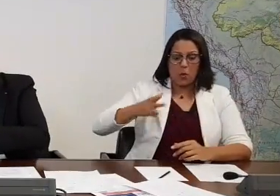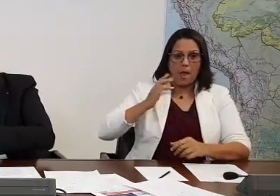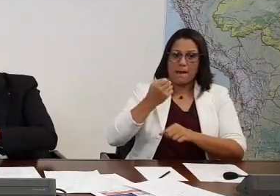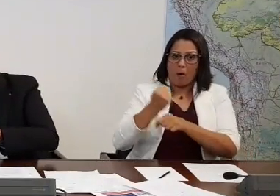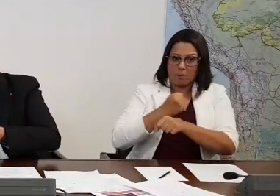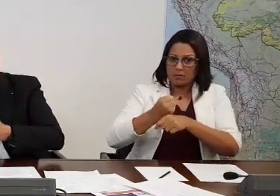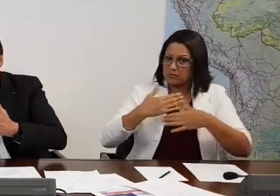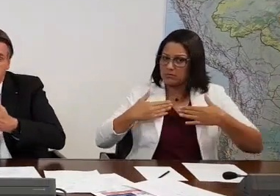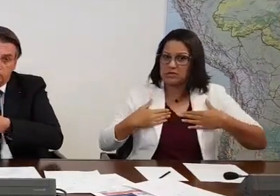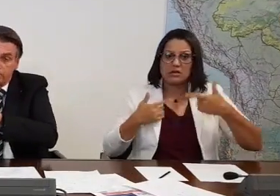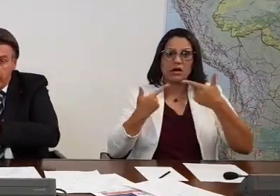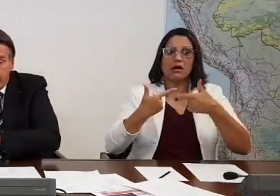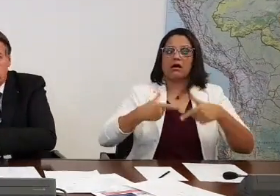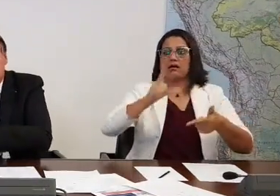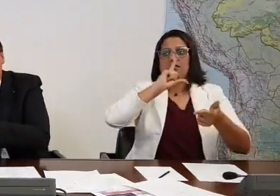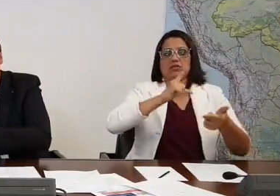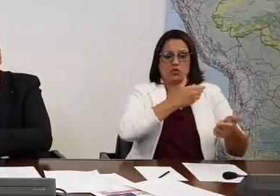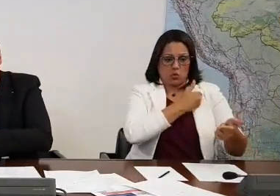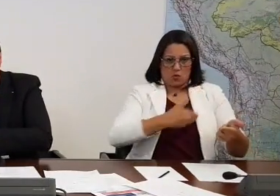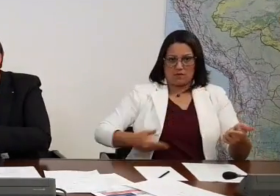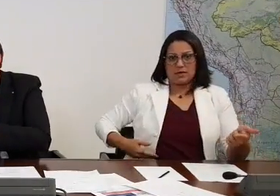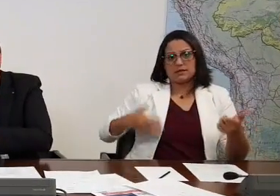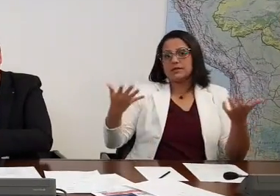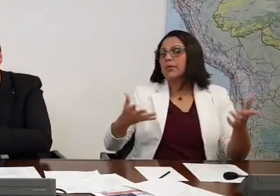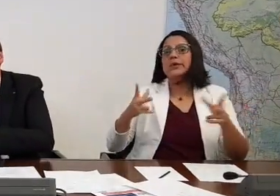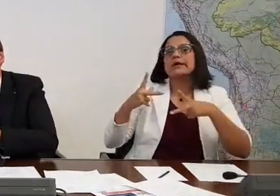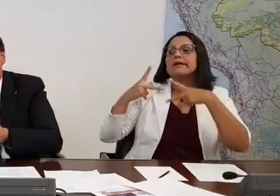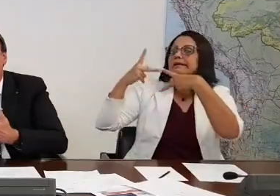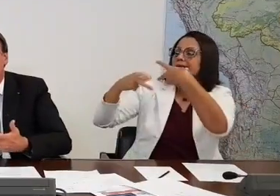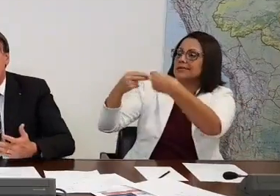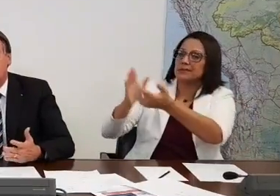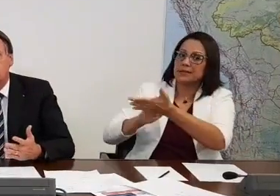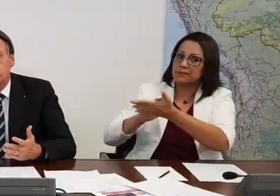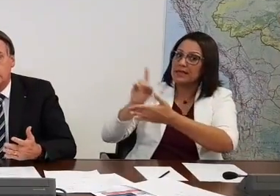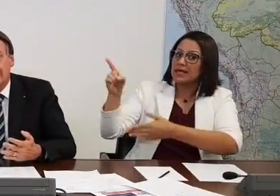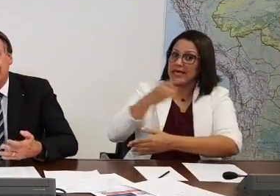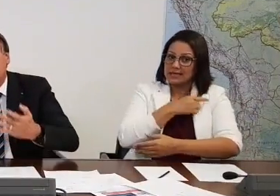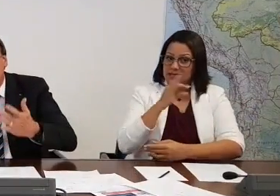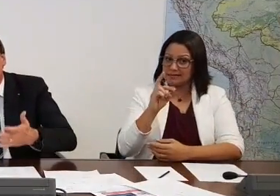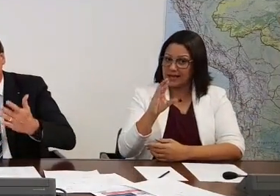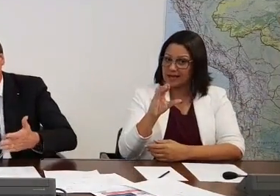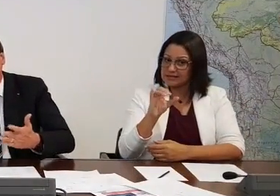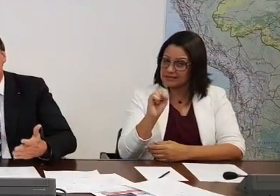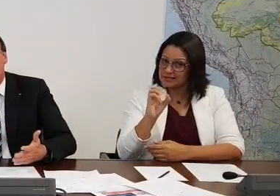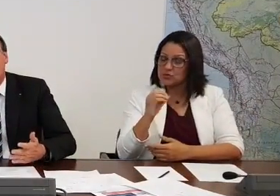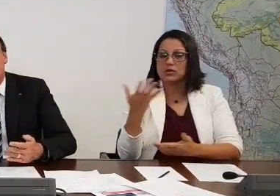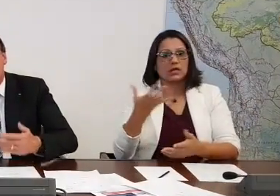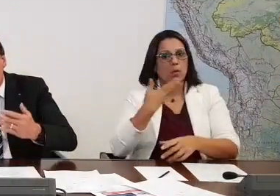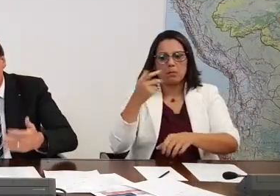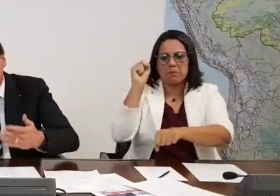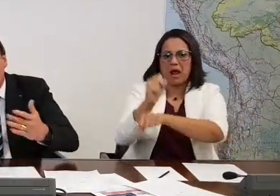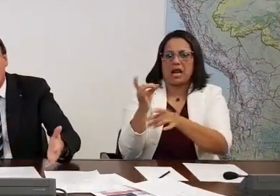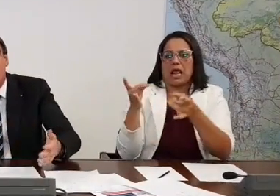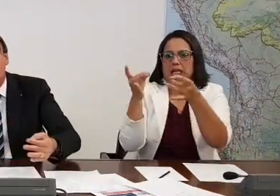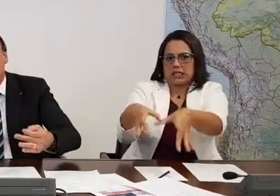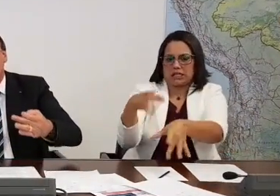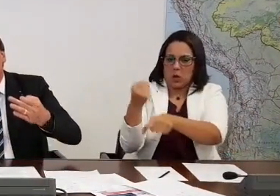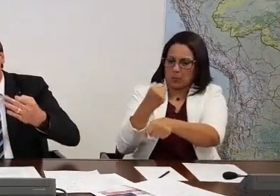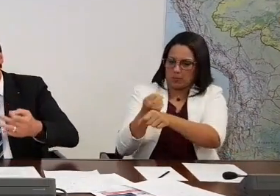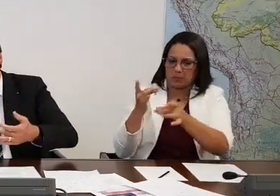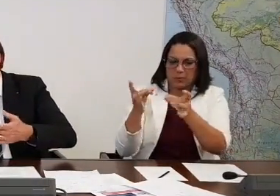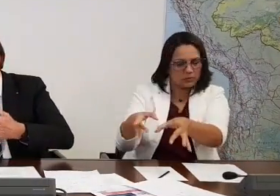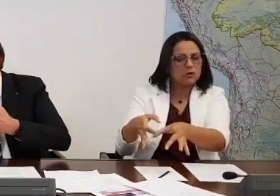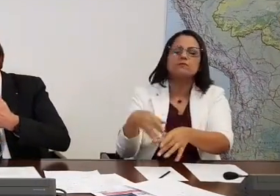governos anteriores. Depois, o mérito do Taxi, já com os poucos recursos que ele tem à disposição, é não deixar a obra parada, concluir a obra.